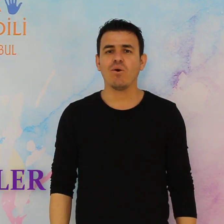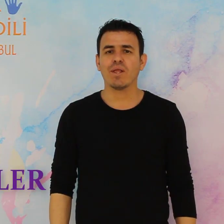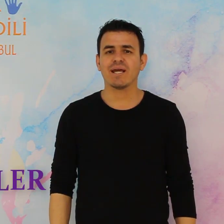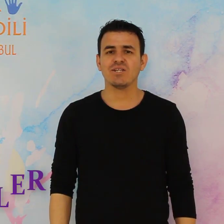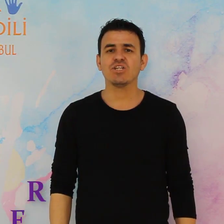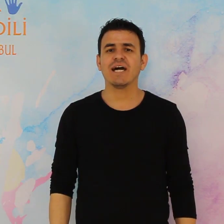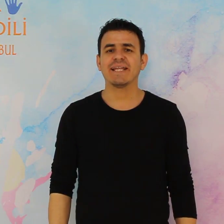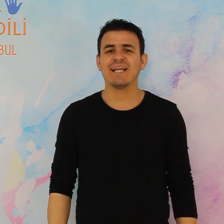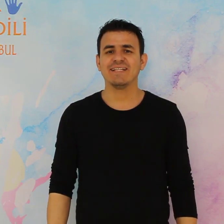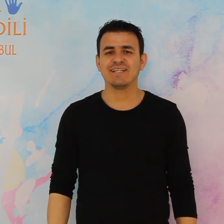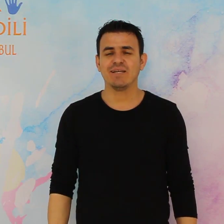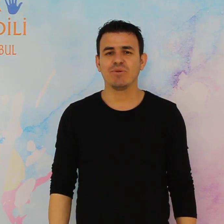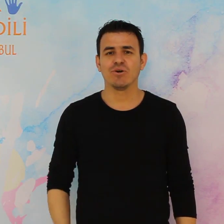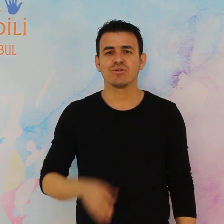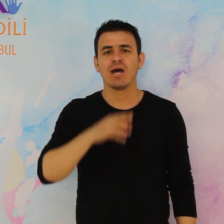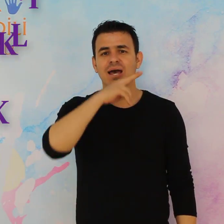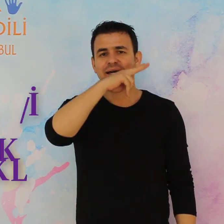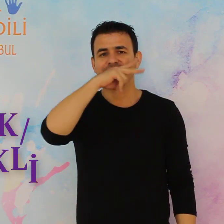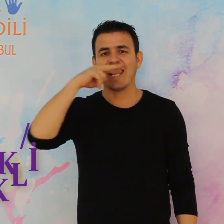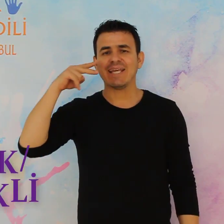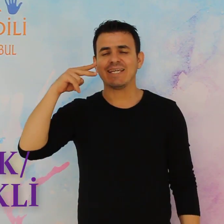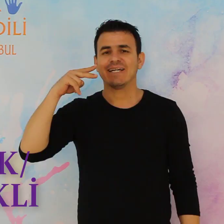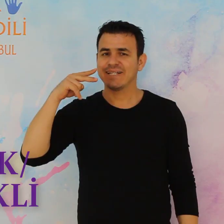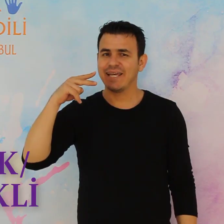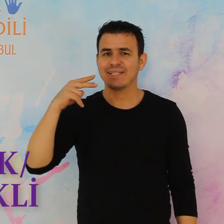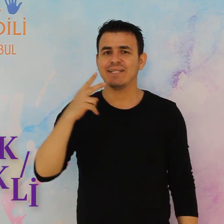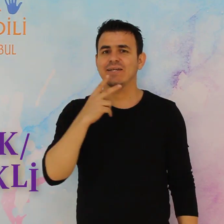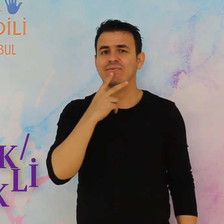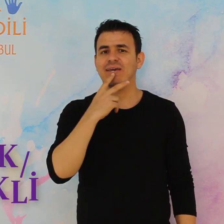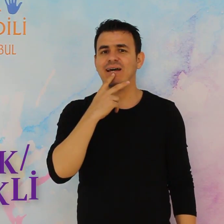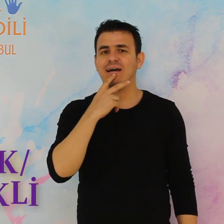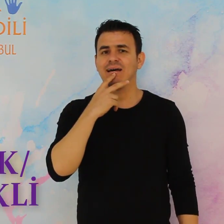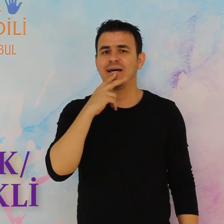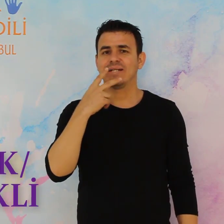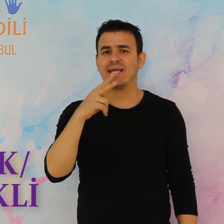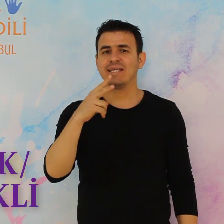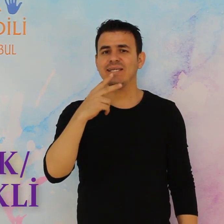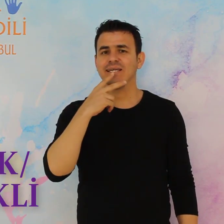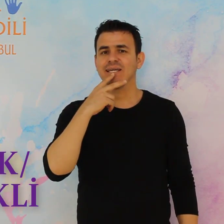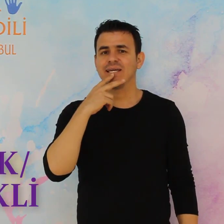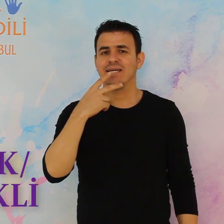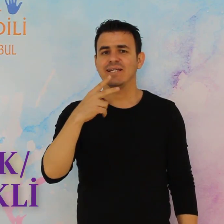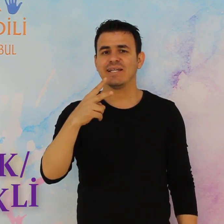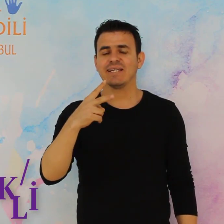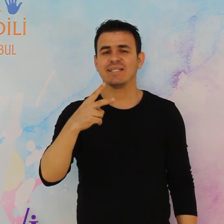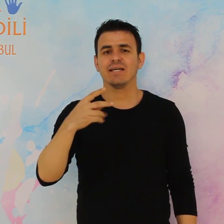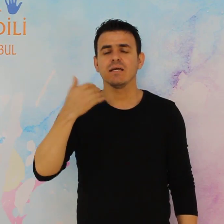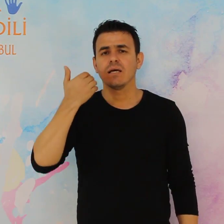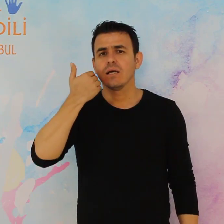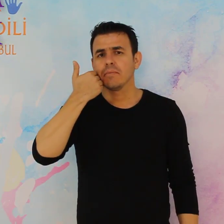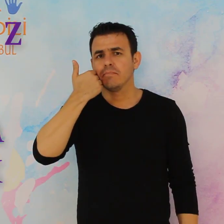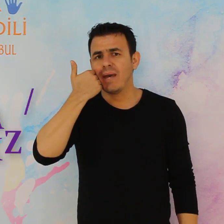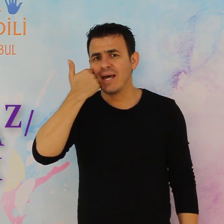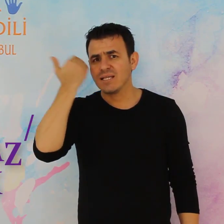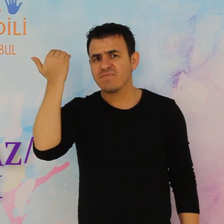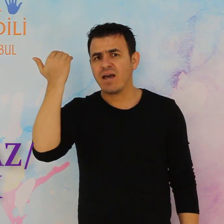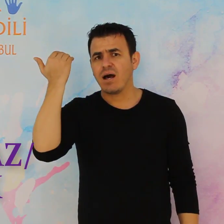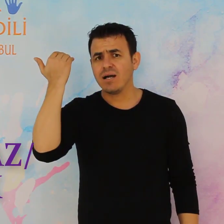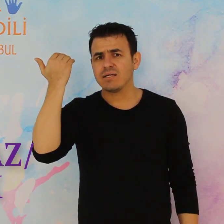olarak işaretlendirilebiliyor renk renkli veya renk renkli beyaz ve ak